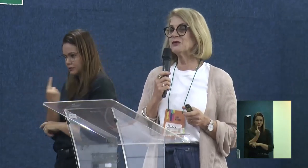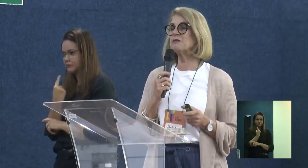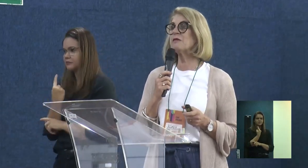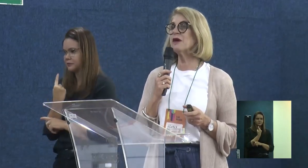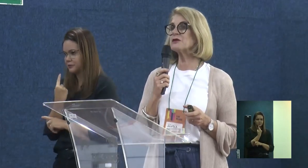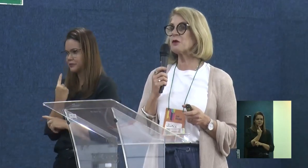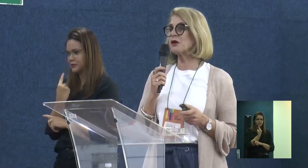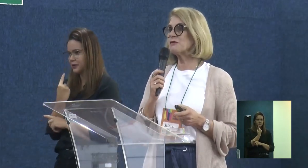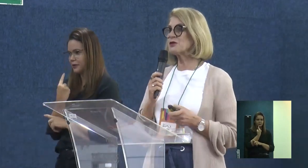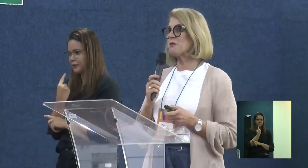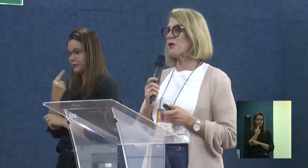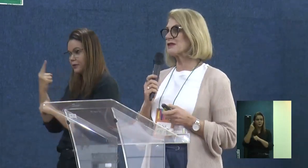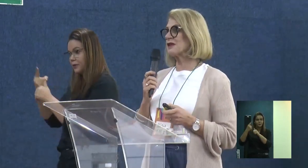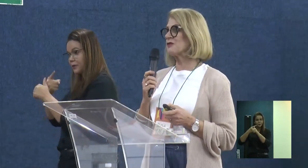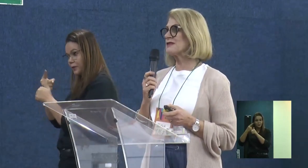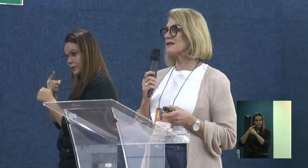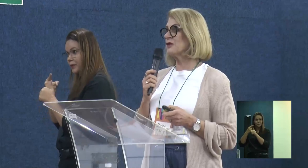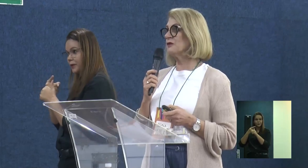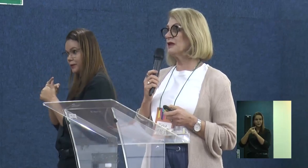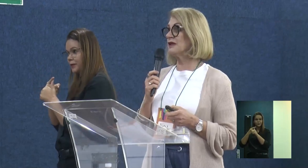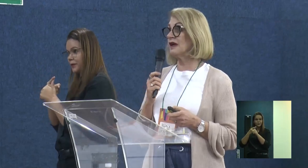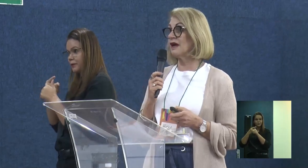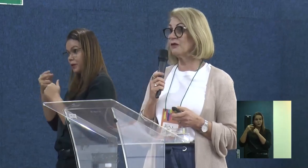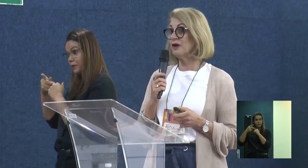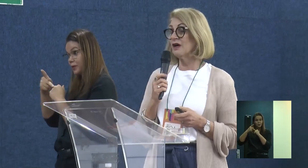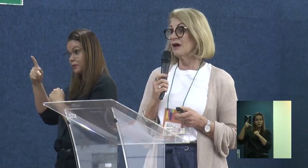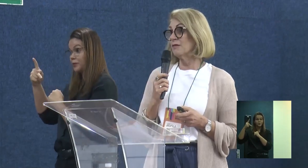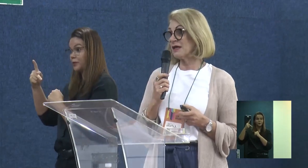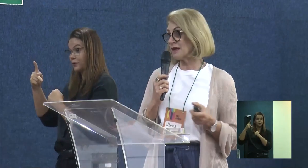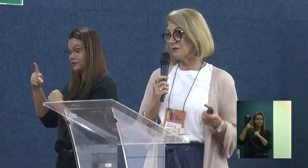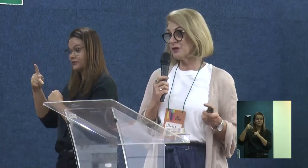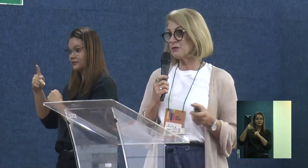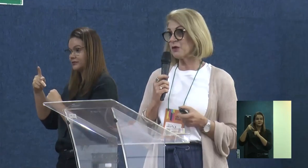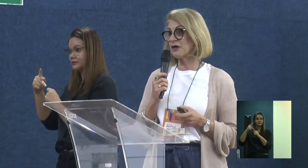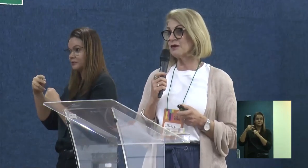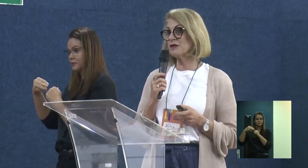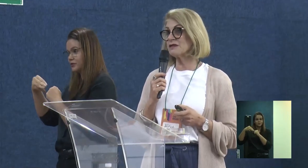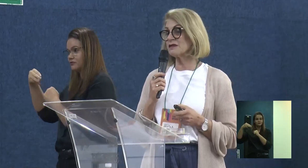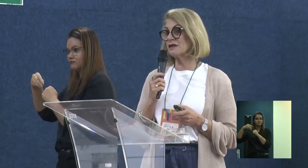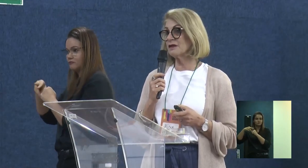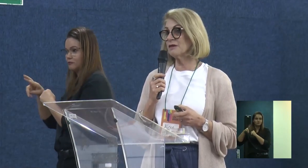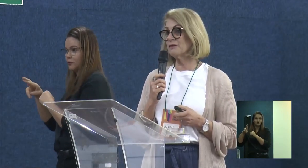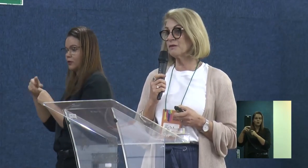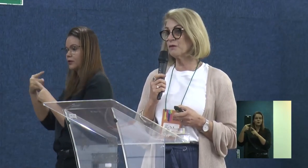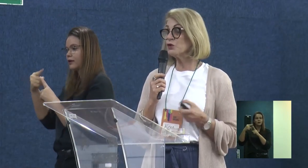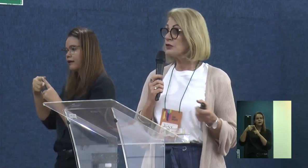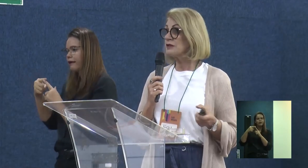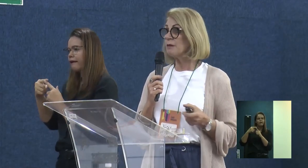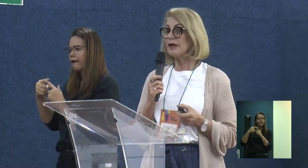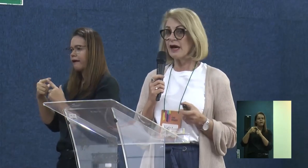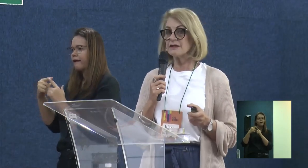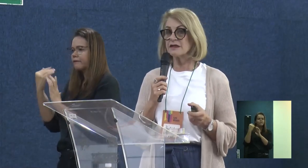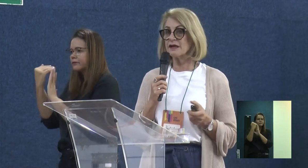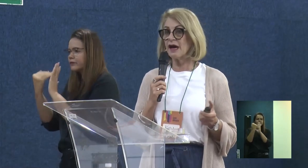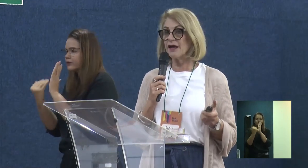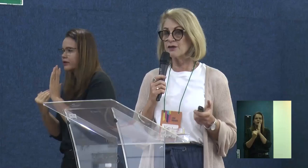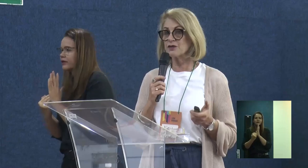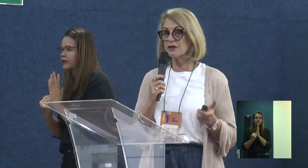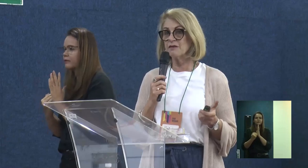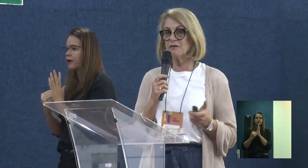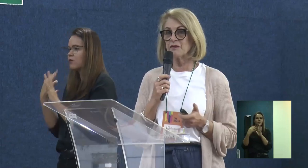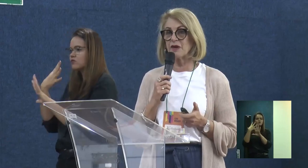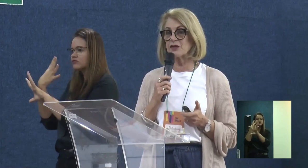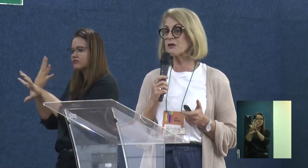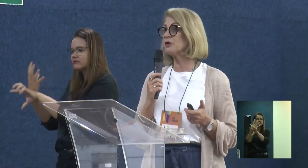da época dos primeiros programas de pós-graduação e que eram, basicamente, programas multidisciplinares,